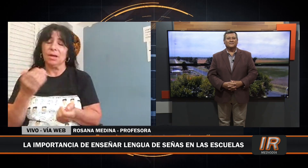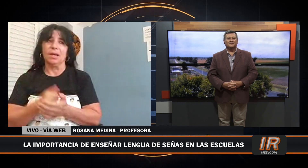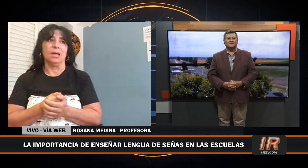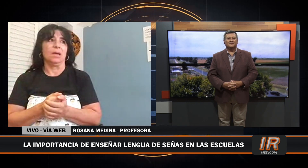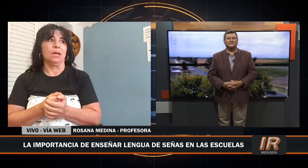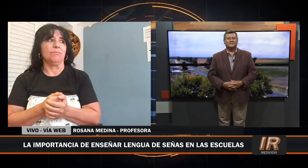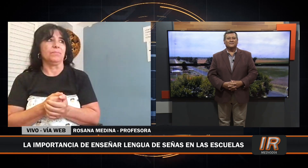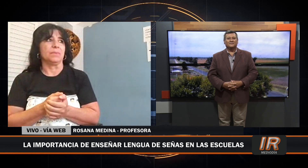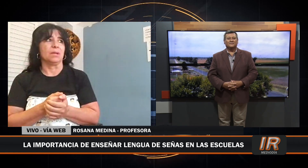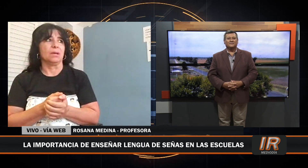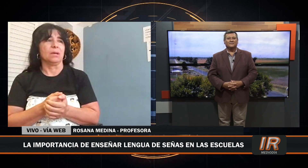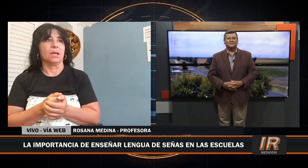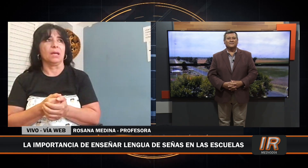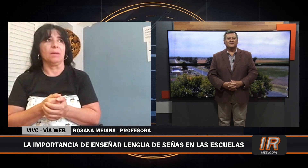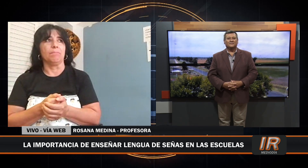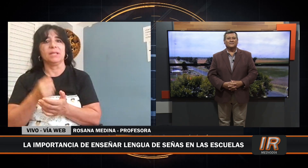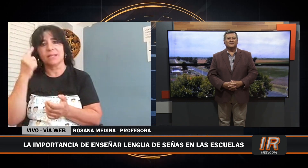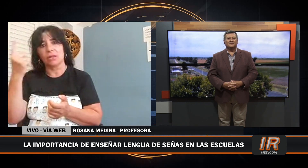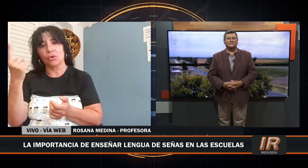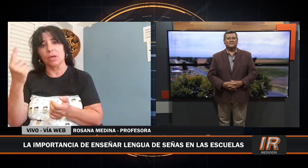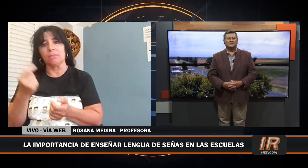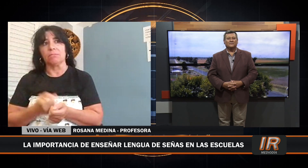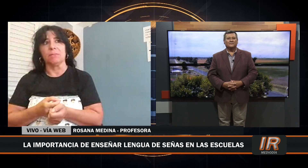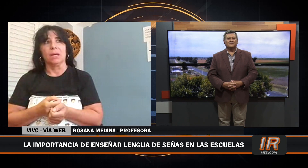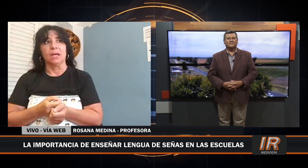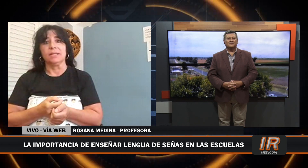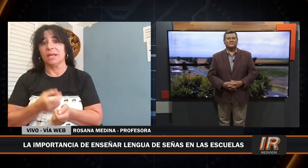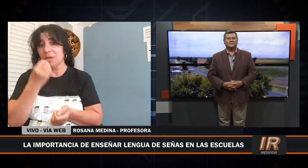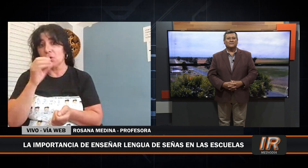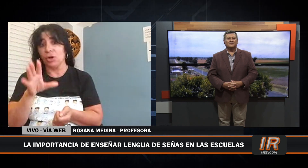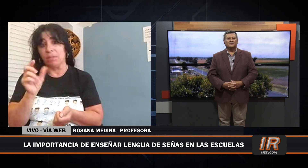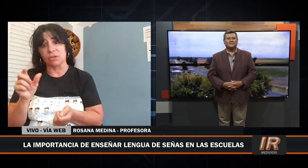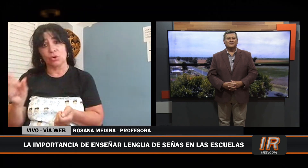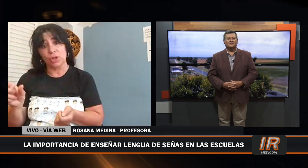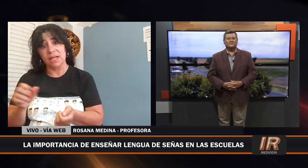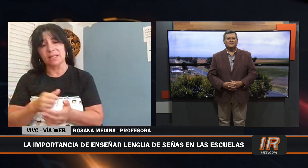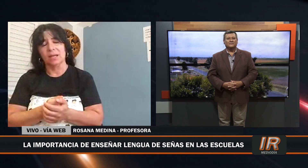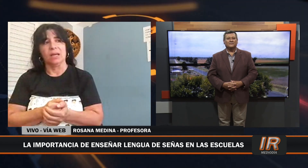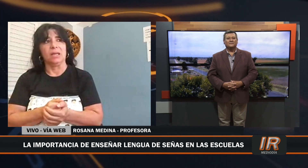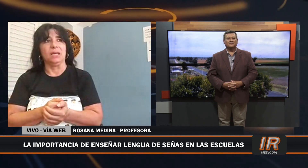pensando en ser mejores personas, y